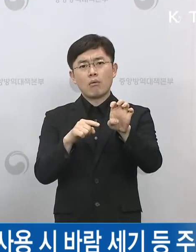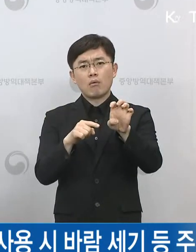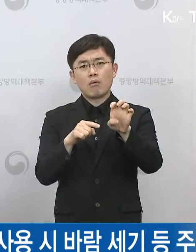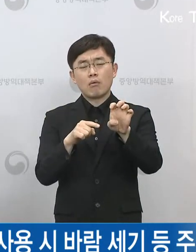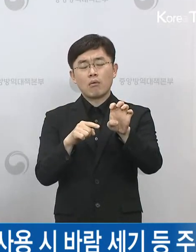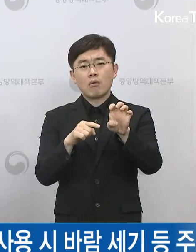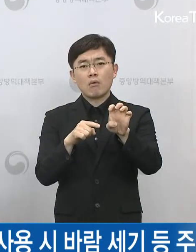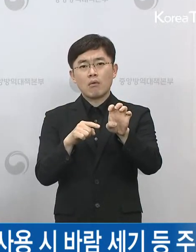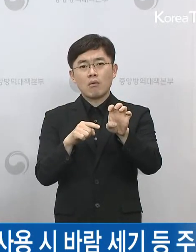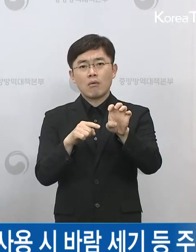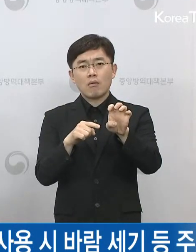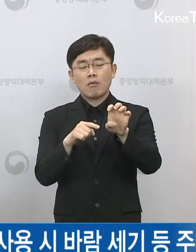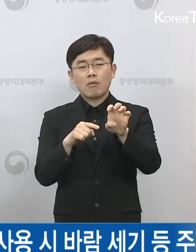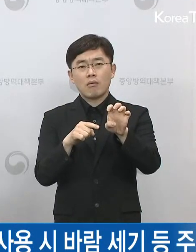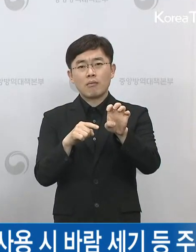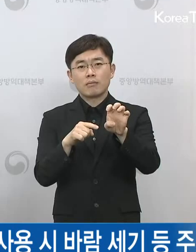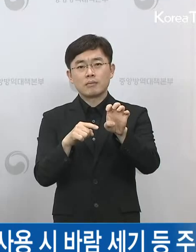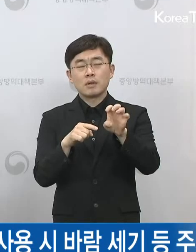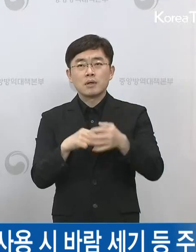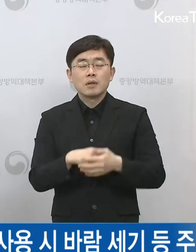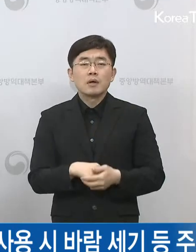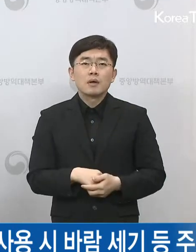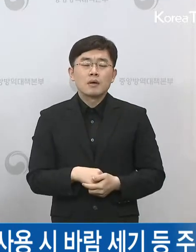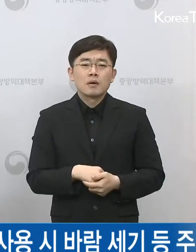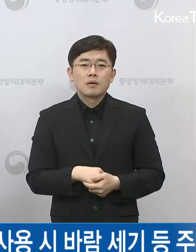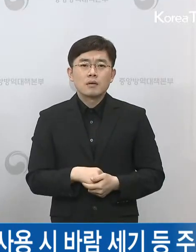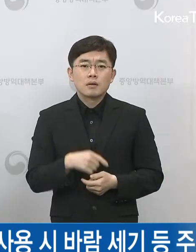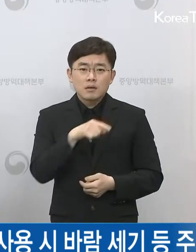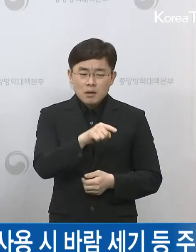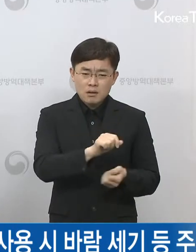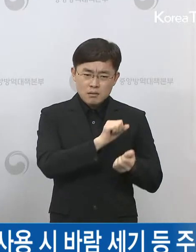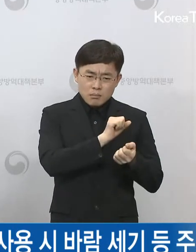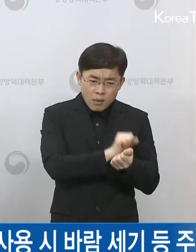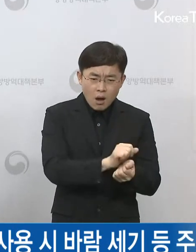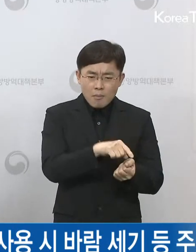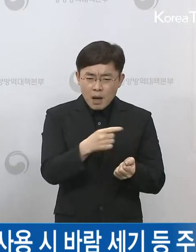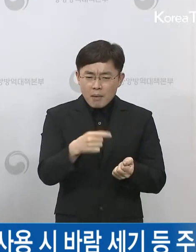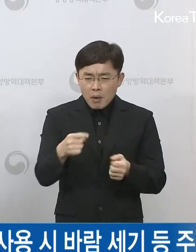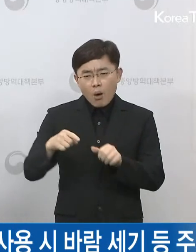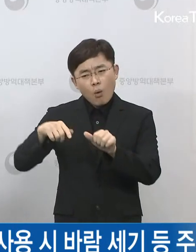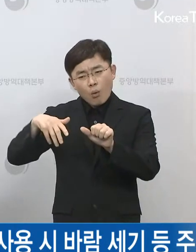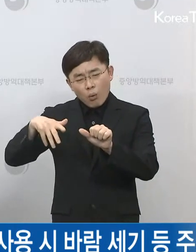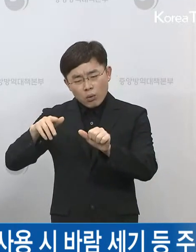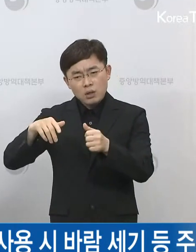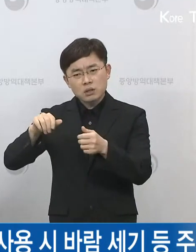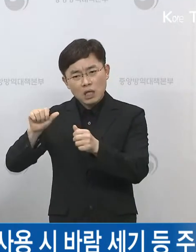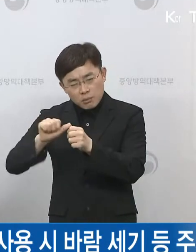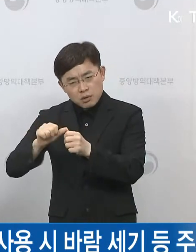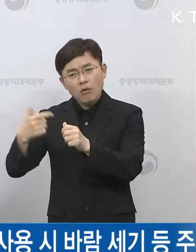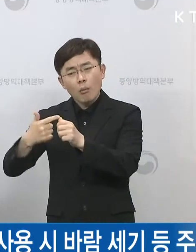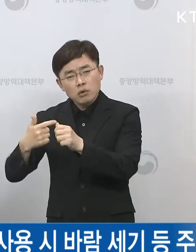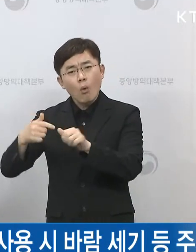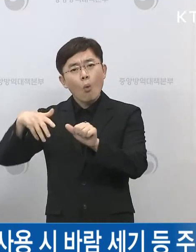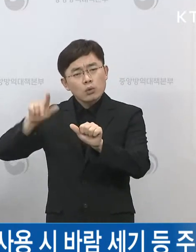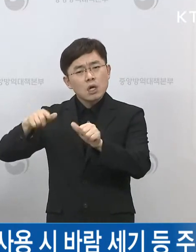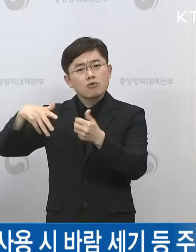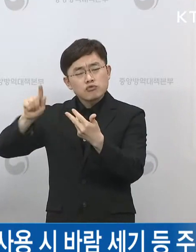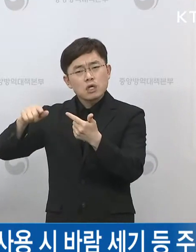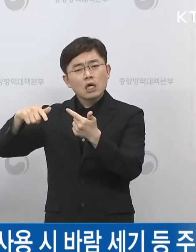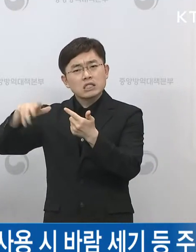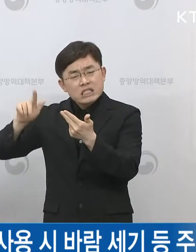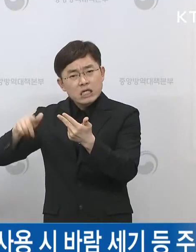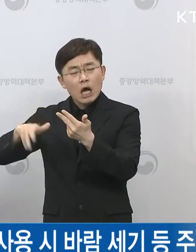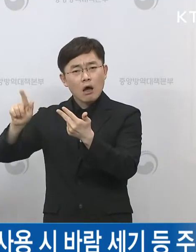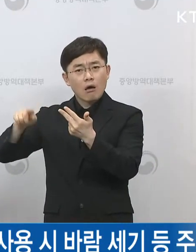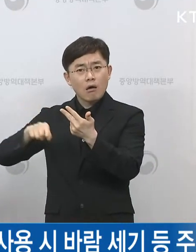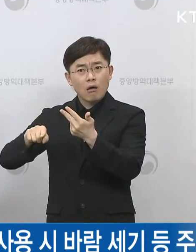말씀드린 것처럼 이게 5차, 6차, 7차가 넘어가는 상황이고 또 저희가 열심히 지자체에서